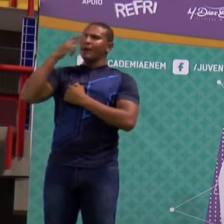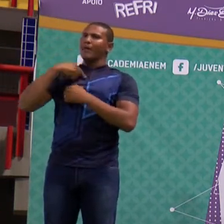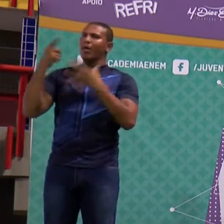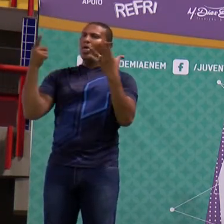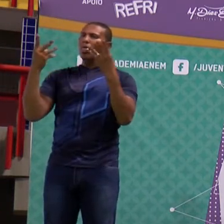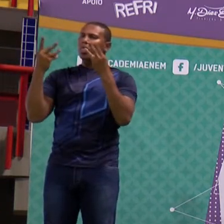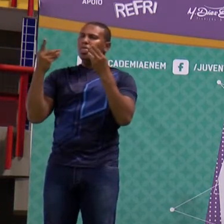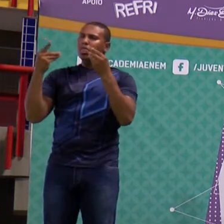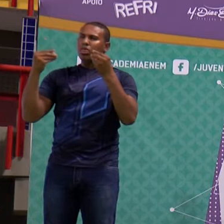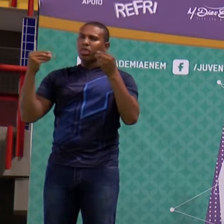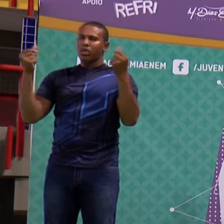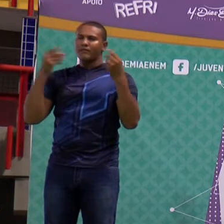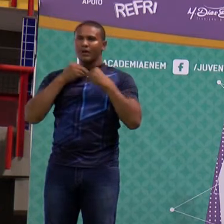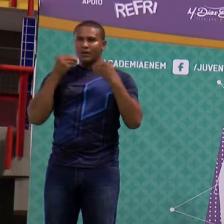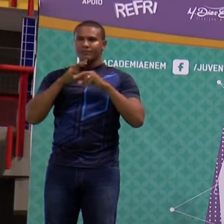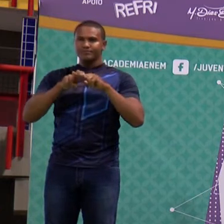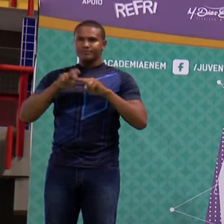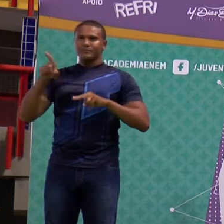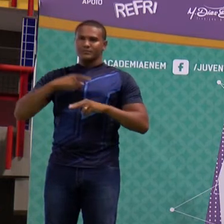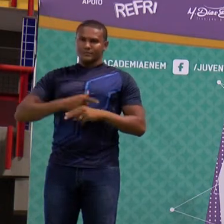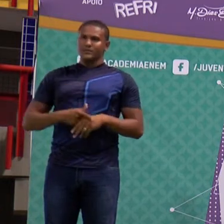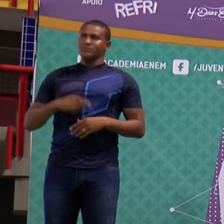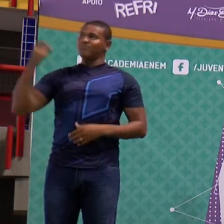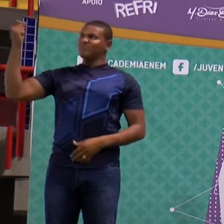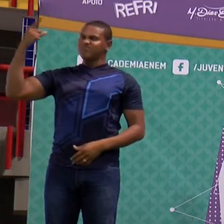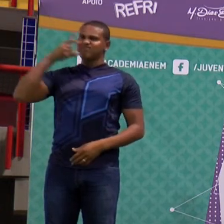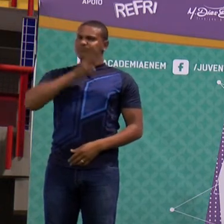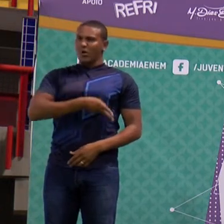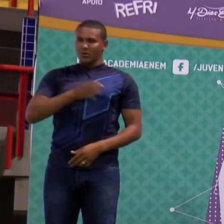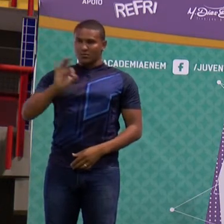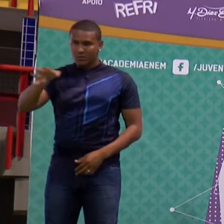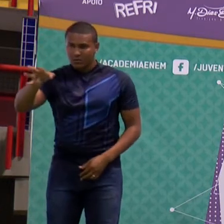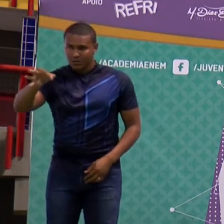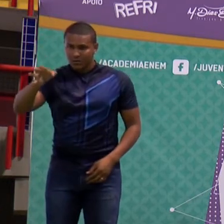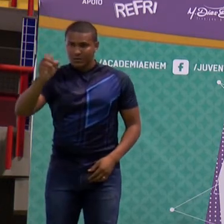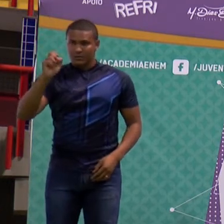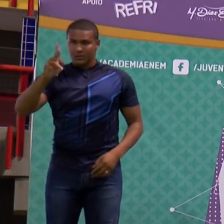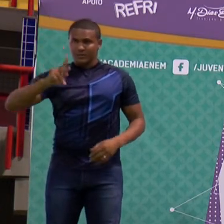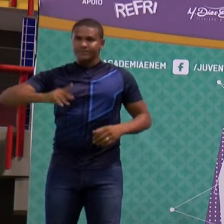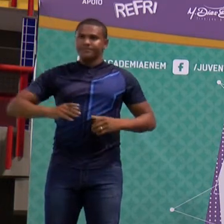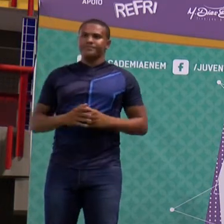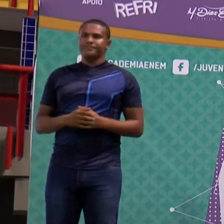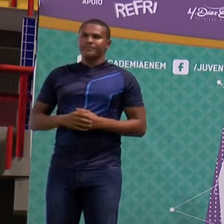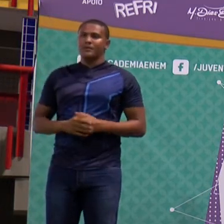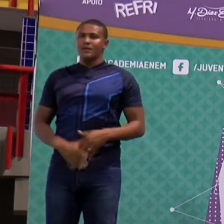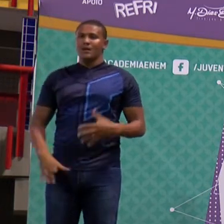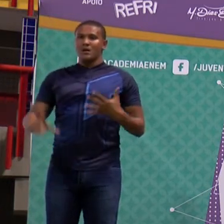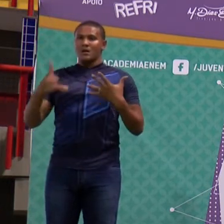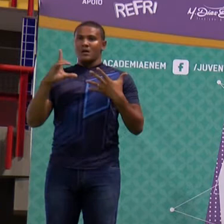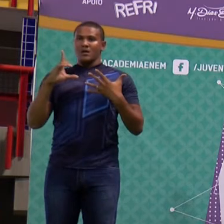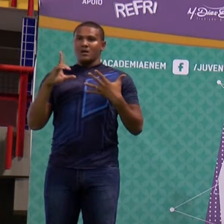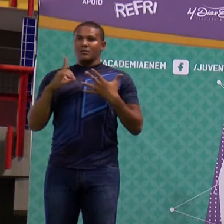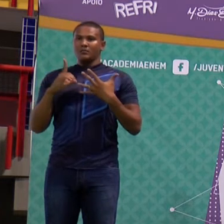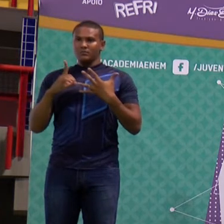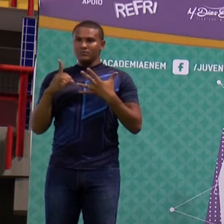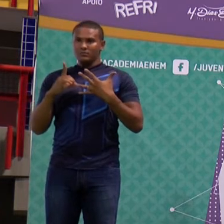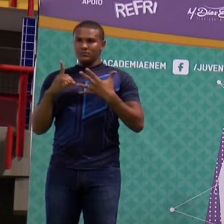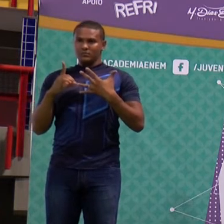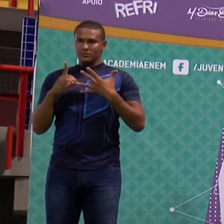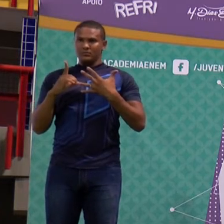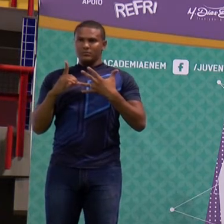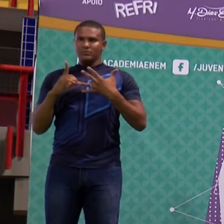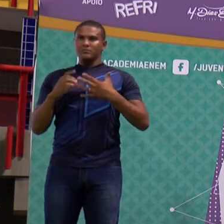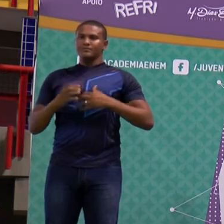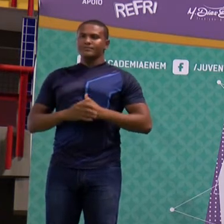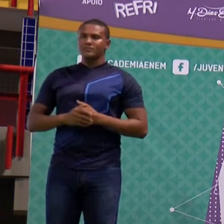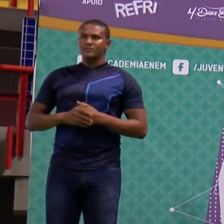acentuar a questão de quem? Do efeito estufa. Tudo bem? Item D de dado. A